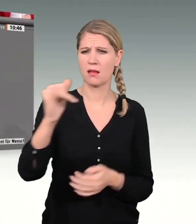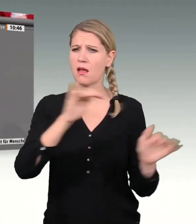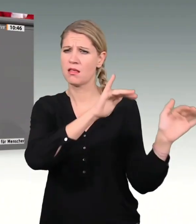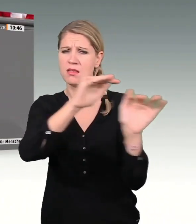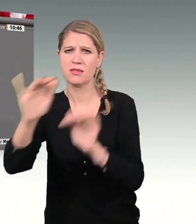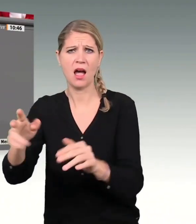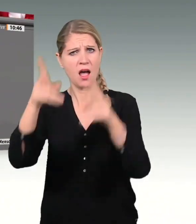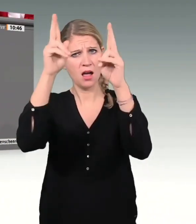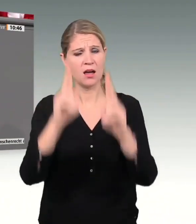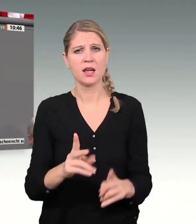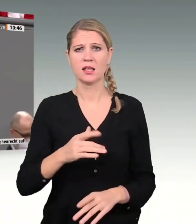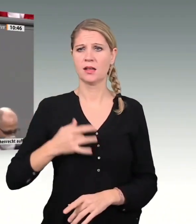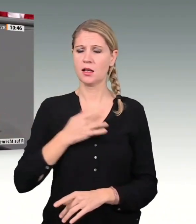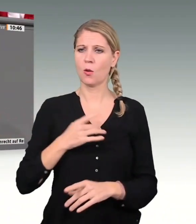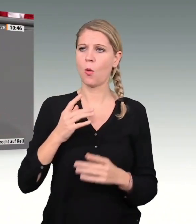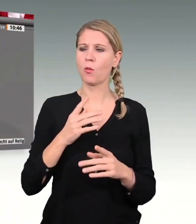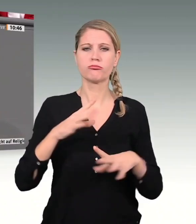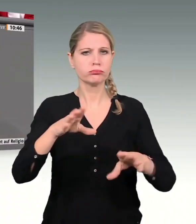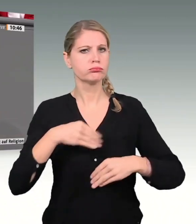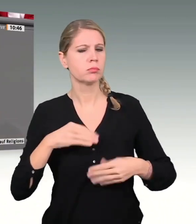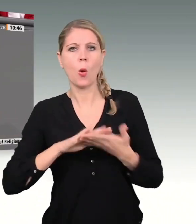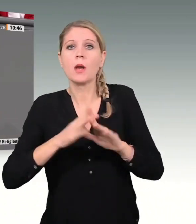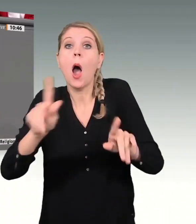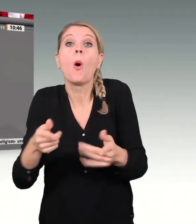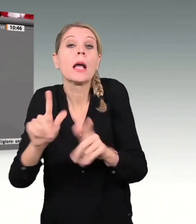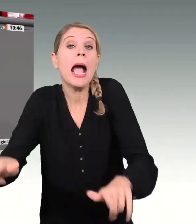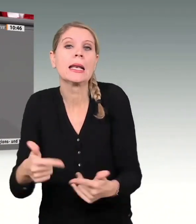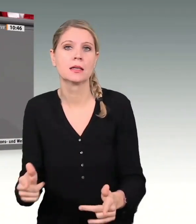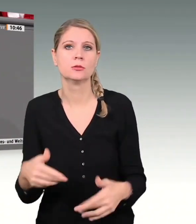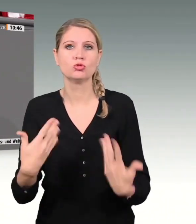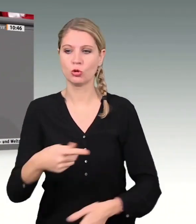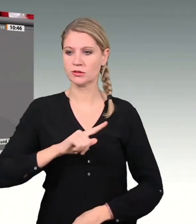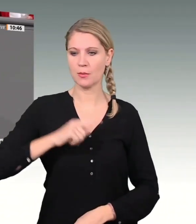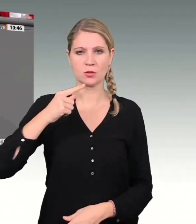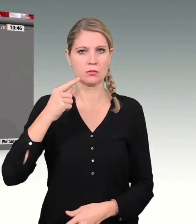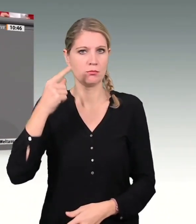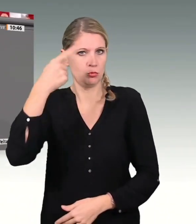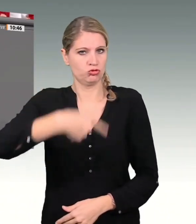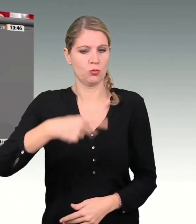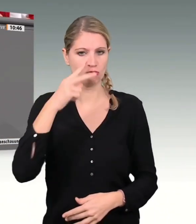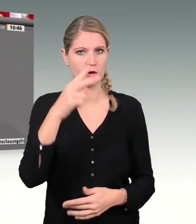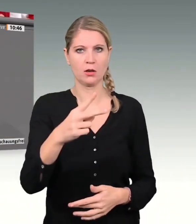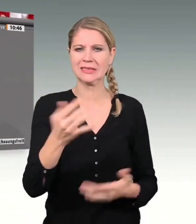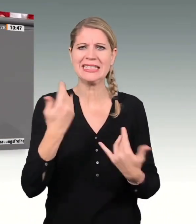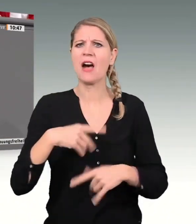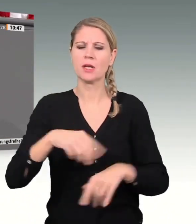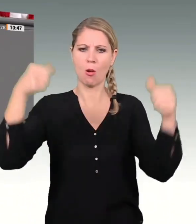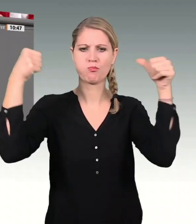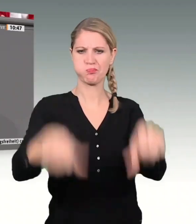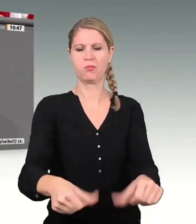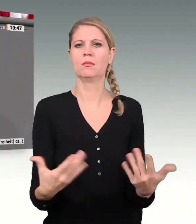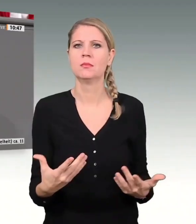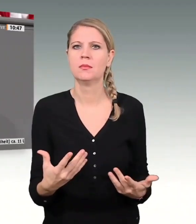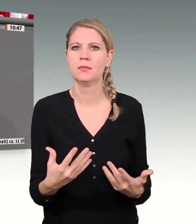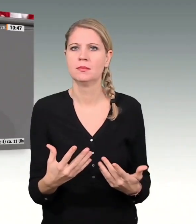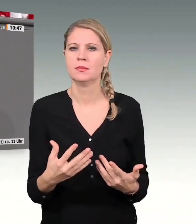folgen oder eben auch keiner. Das gehört zur Selbstbestimmung und darf nicht vorgeschrieben werden. Es